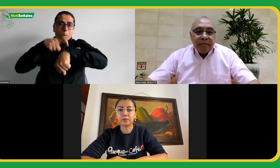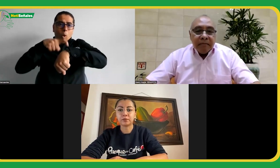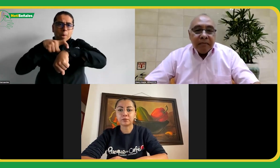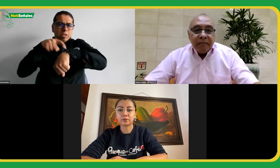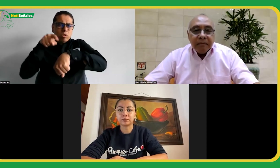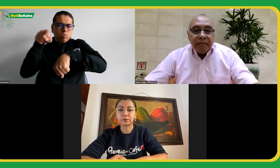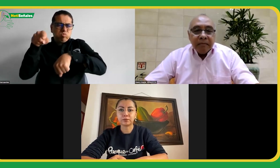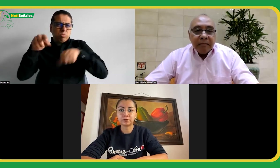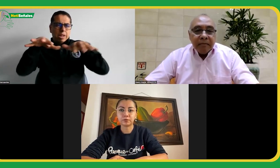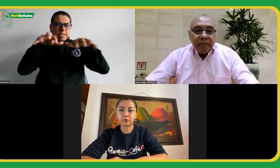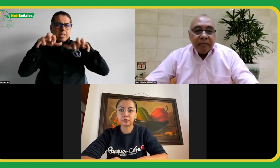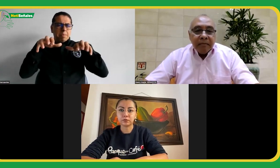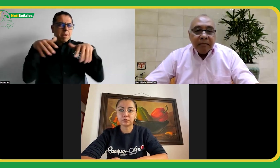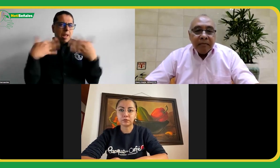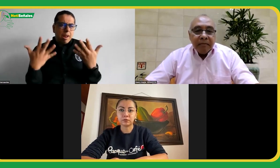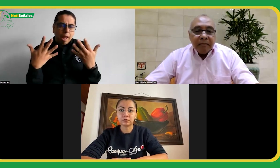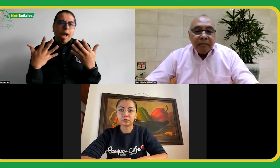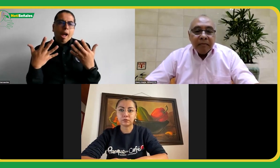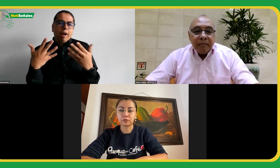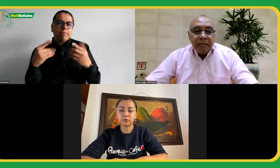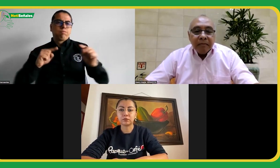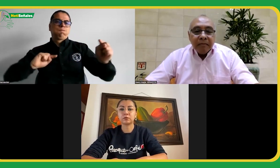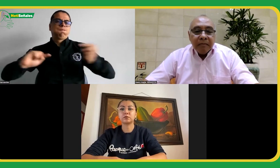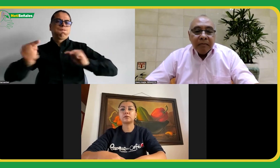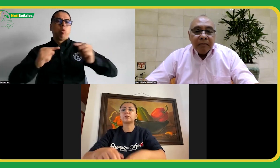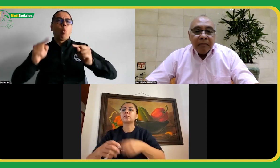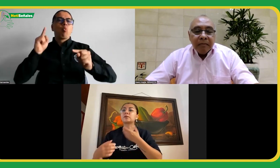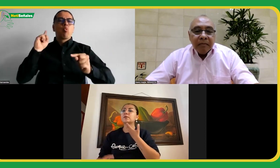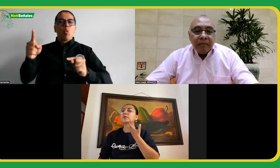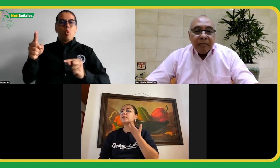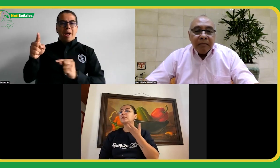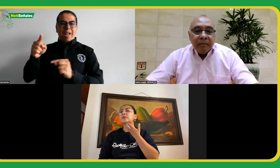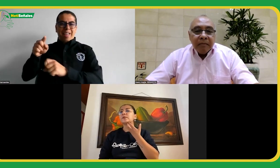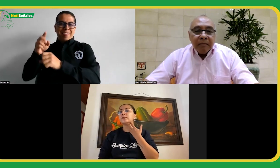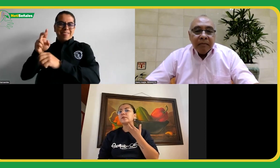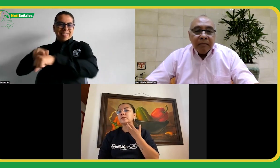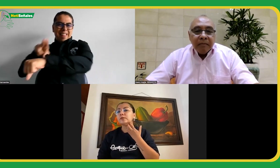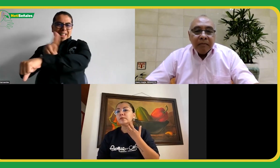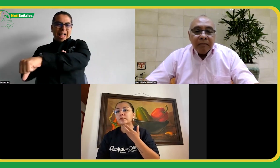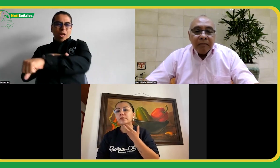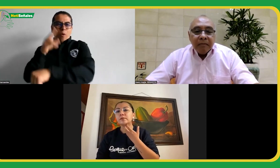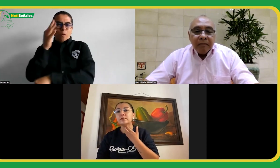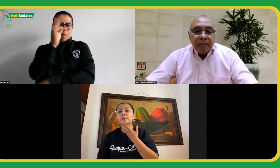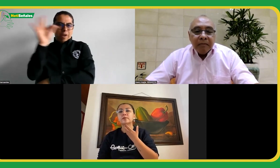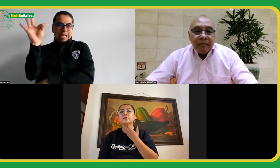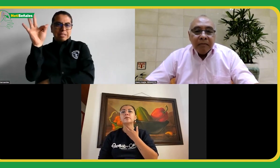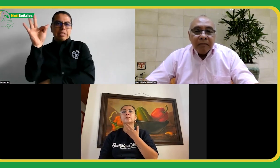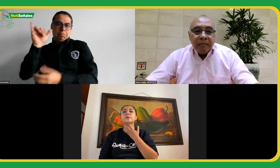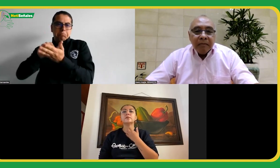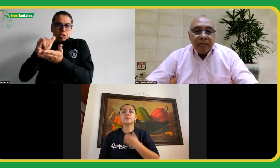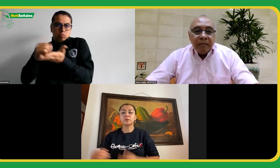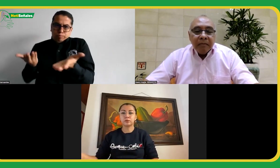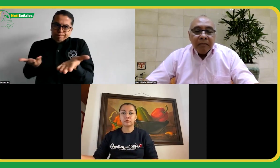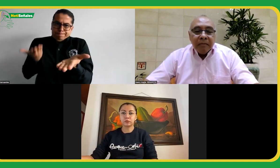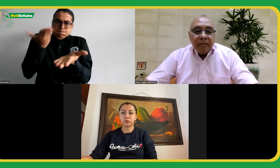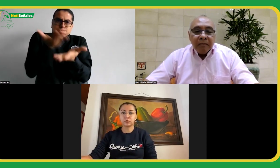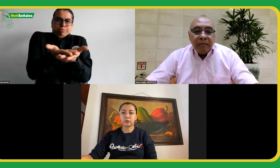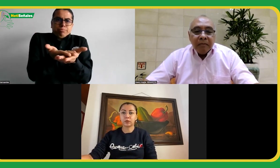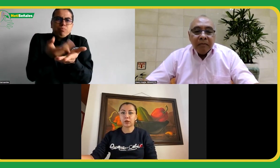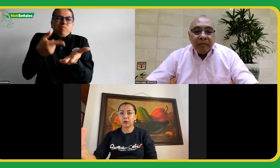asamblea se estaba discutiendo en relación a la propuesta que hizo el delegado francés de el nombre que debía